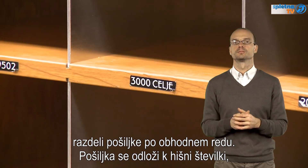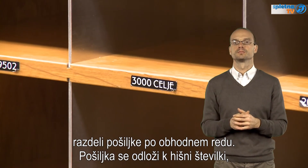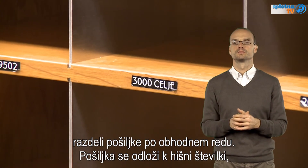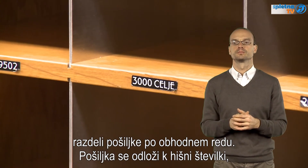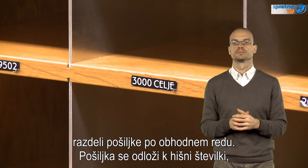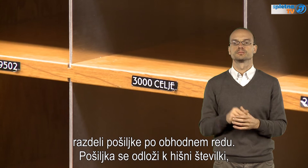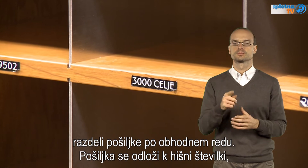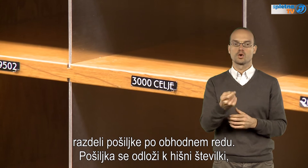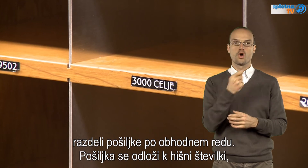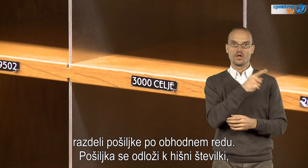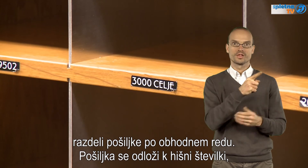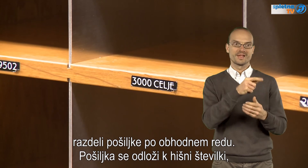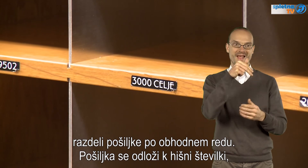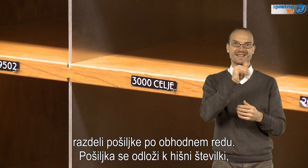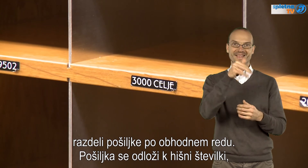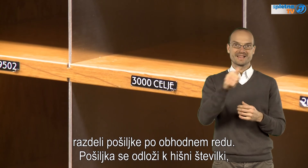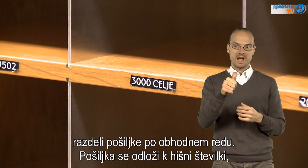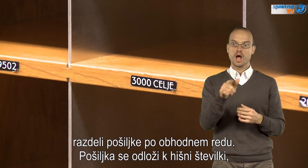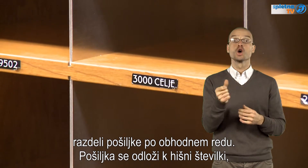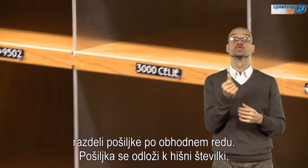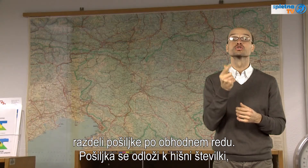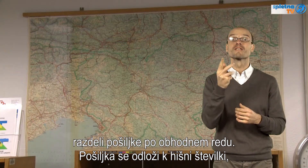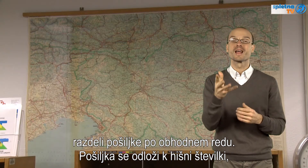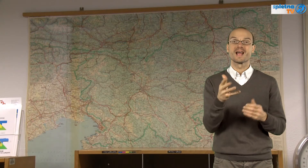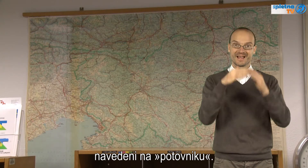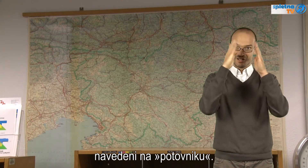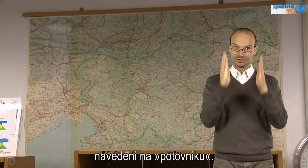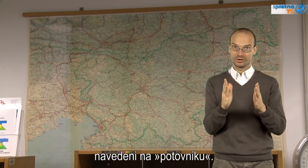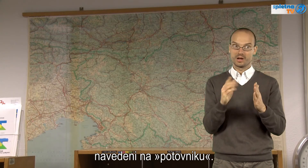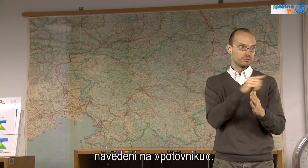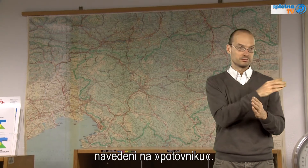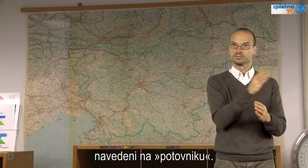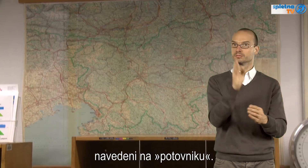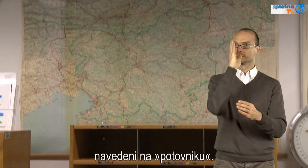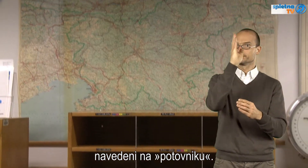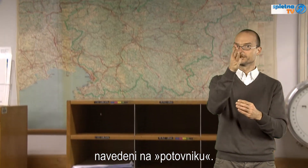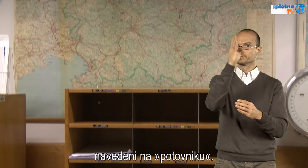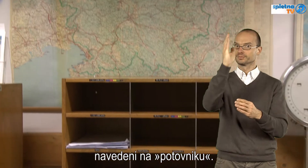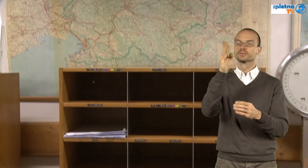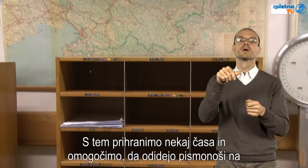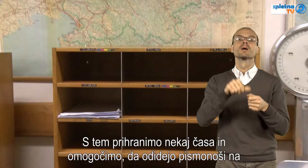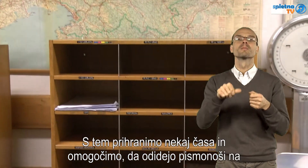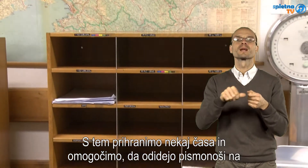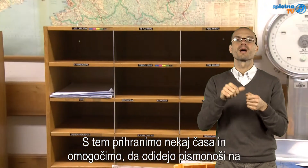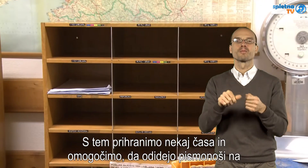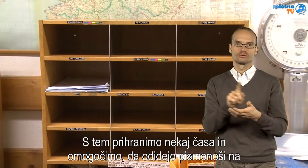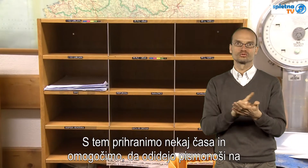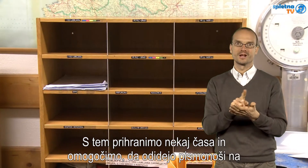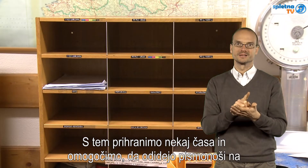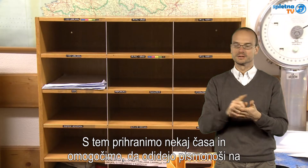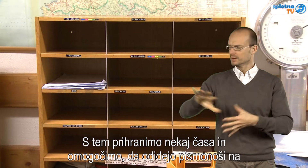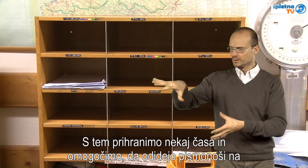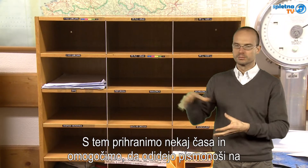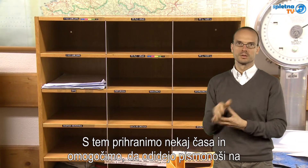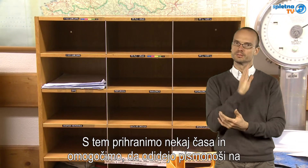Pošilka od kolegice se vloži k hišni številki na vedeni na potovniku, s tem prihranimo določen del